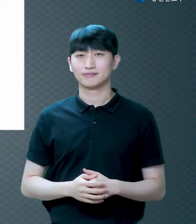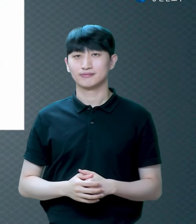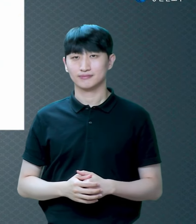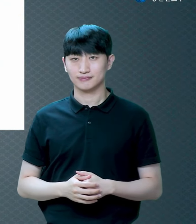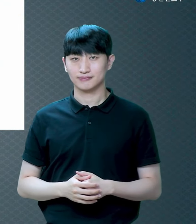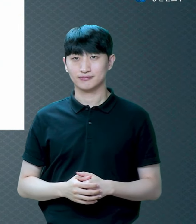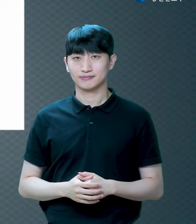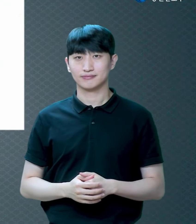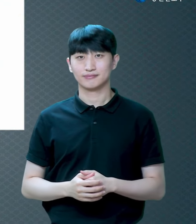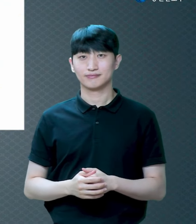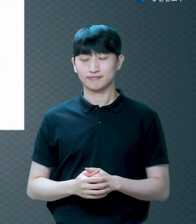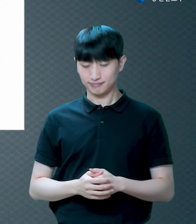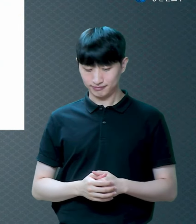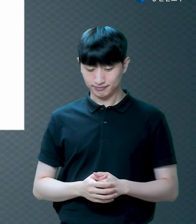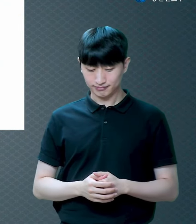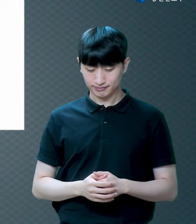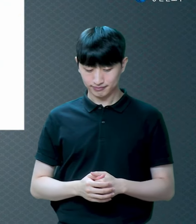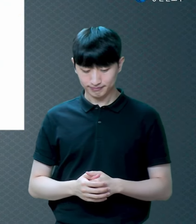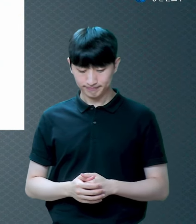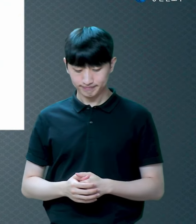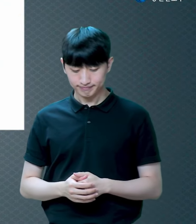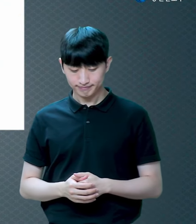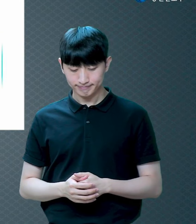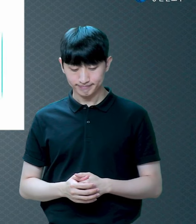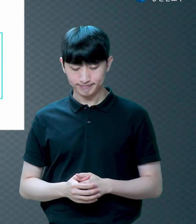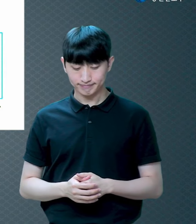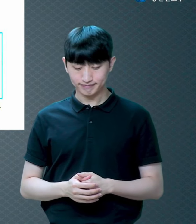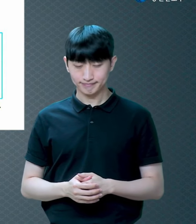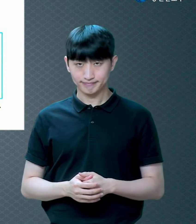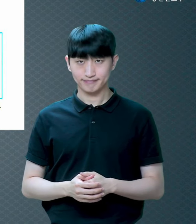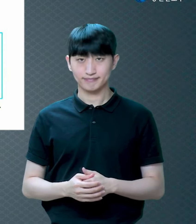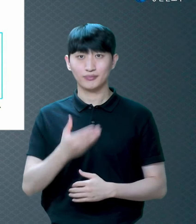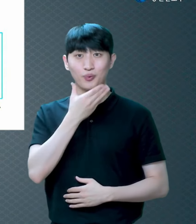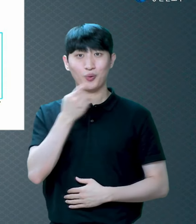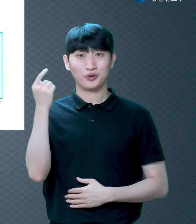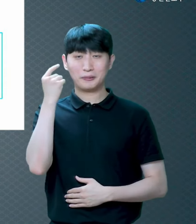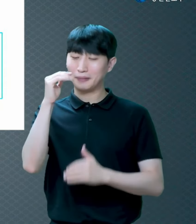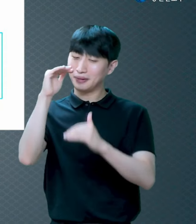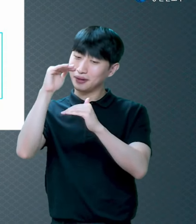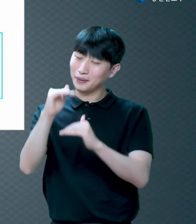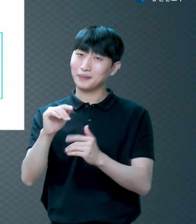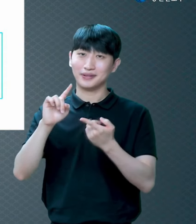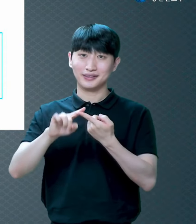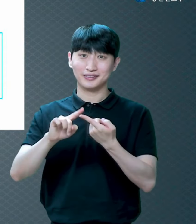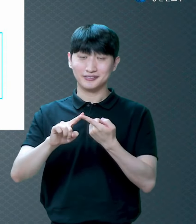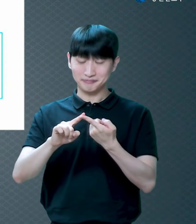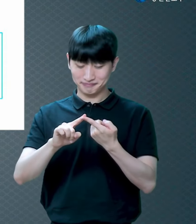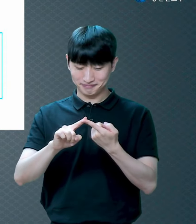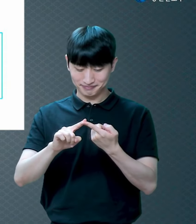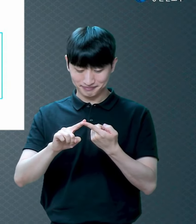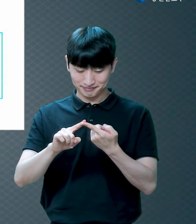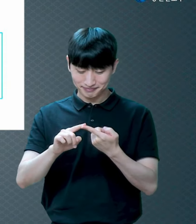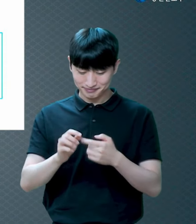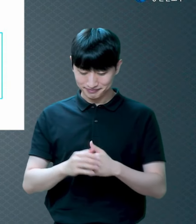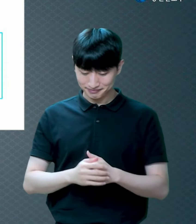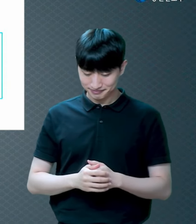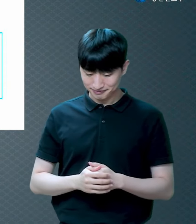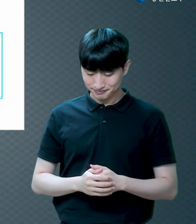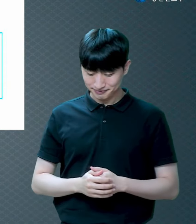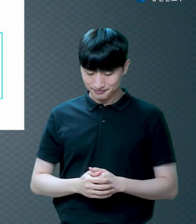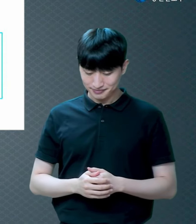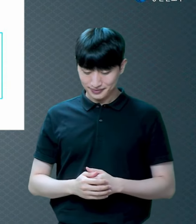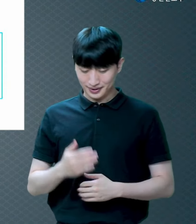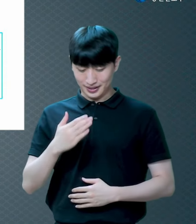보금의 내용을 좀 생각을 해볼게요 내가 받은 것을